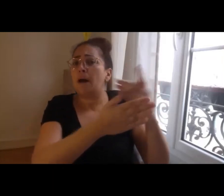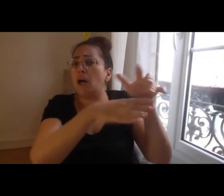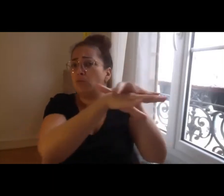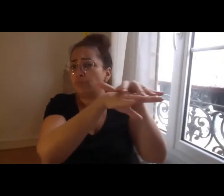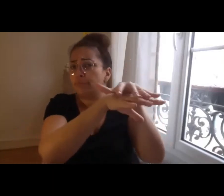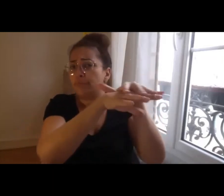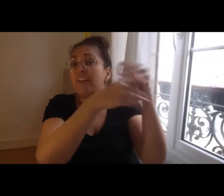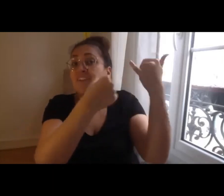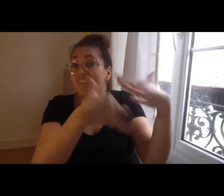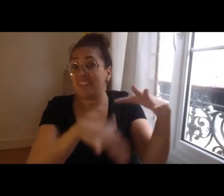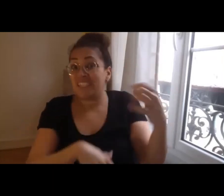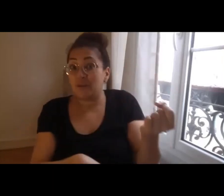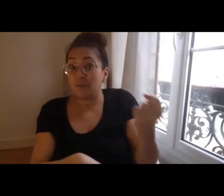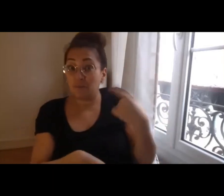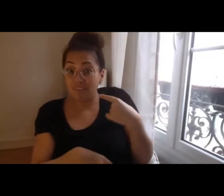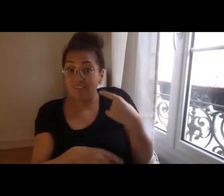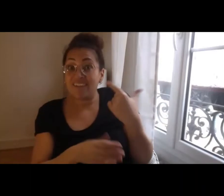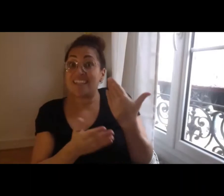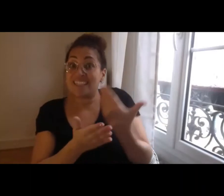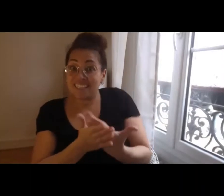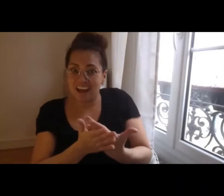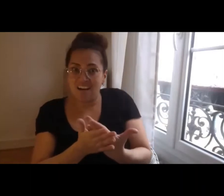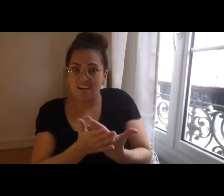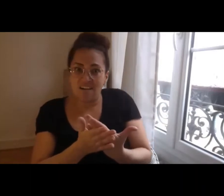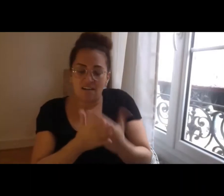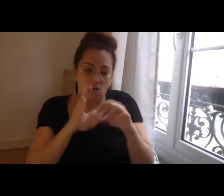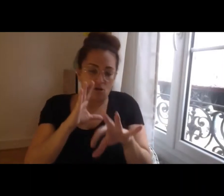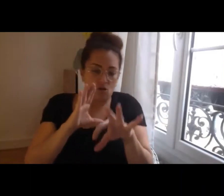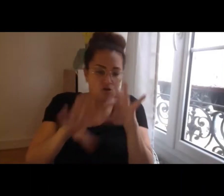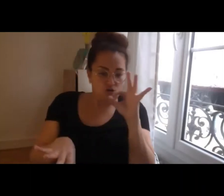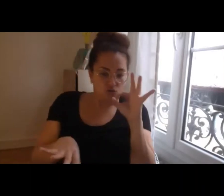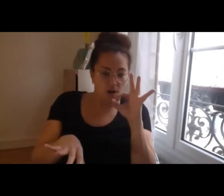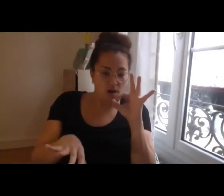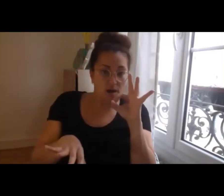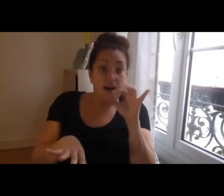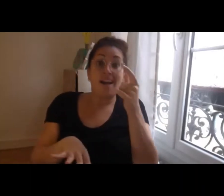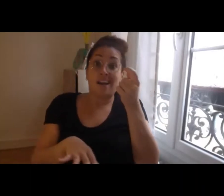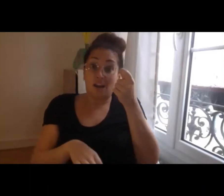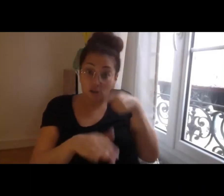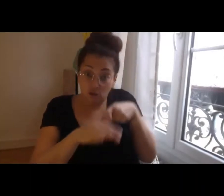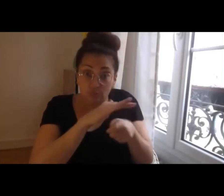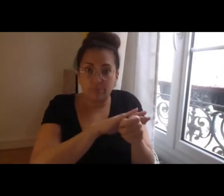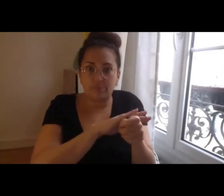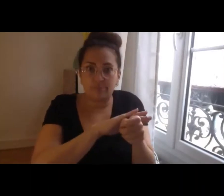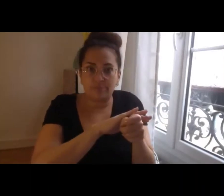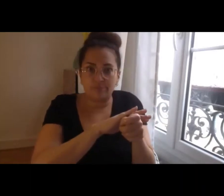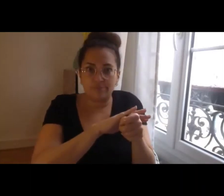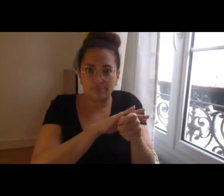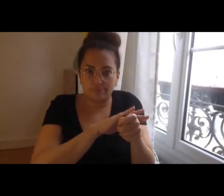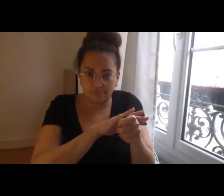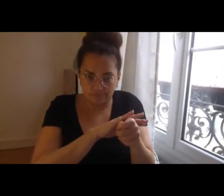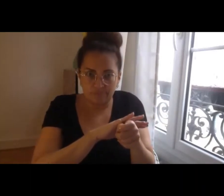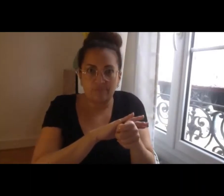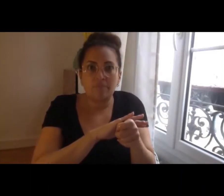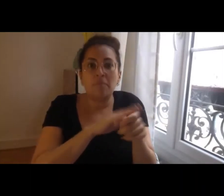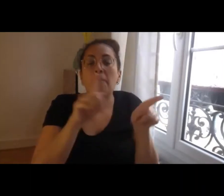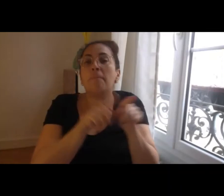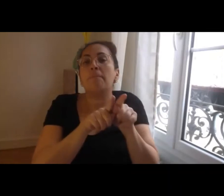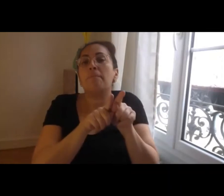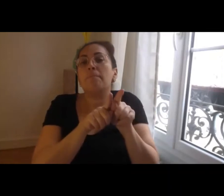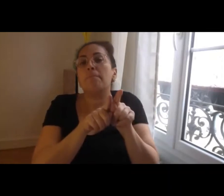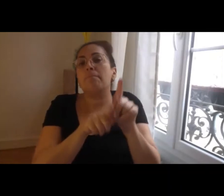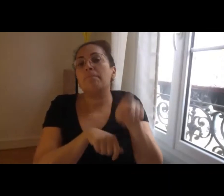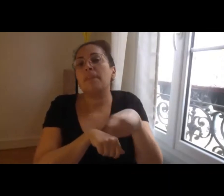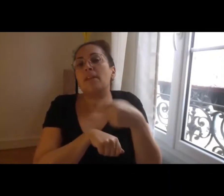que l'on va soutenir financièrement suite à ça une contractualisation bien sûr